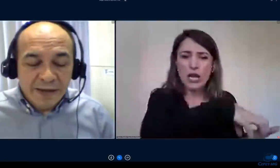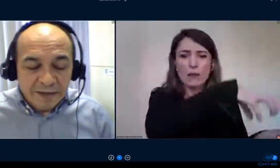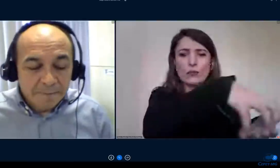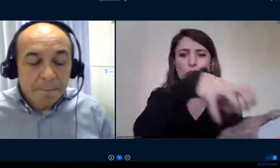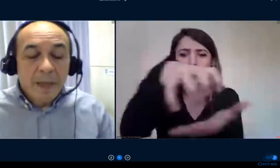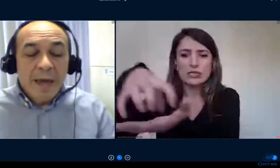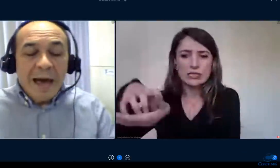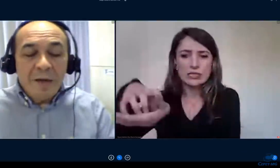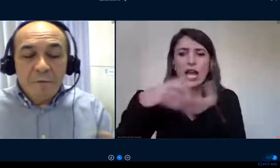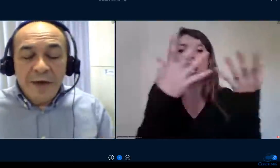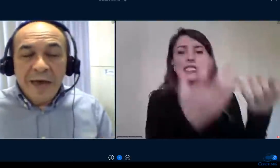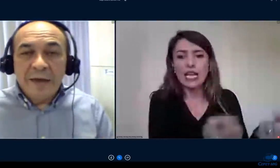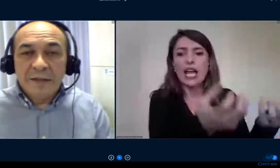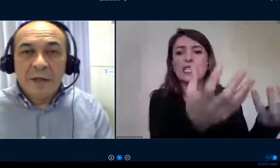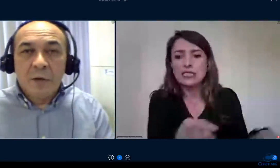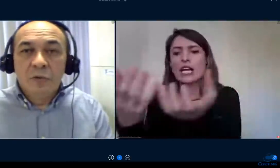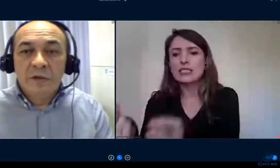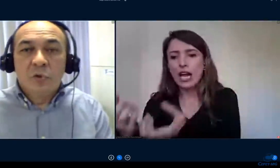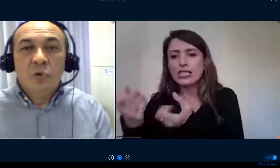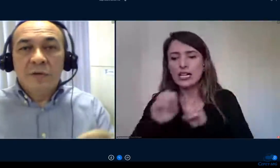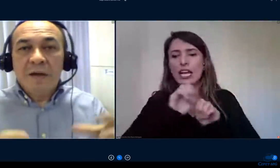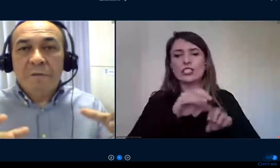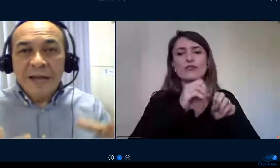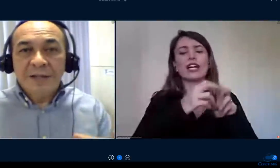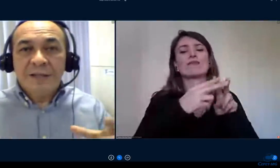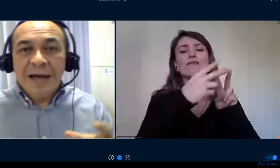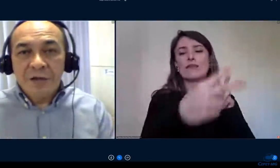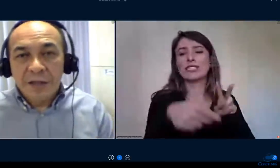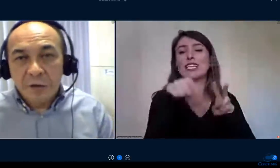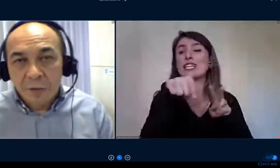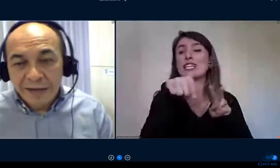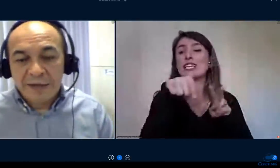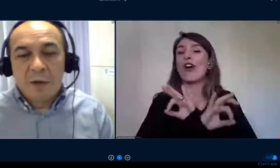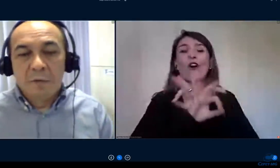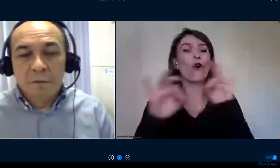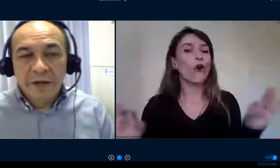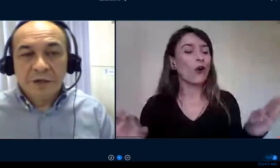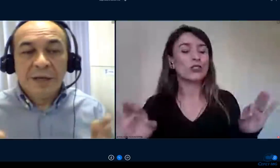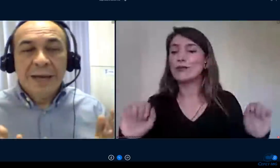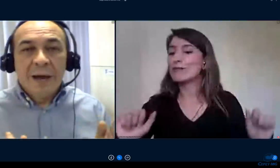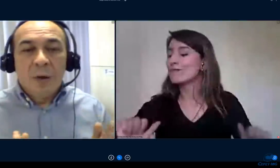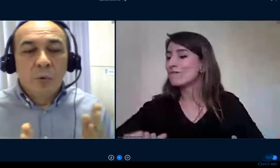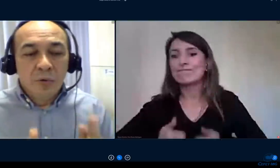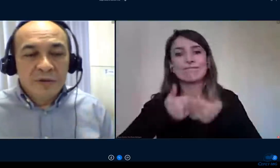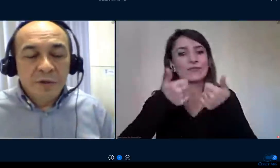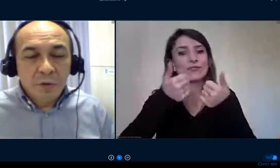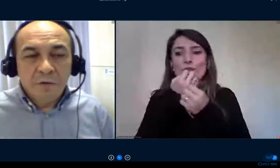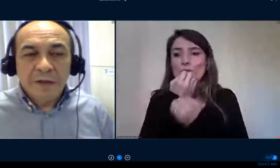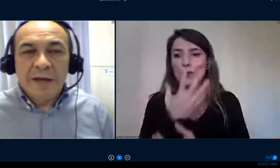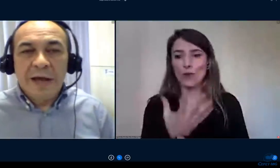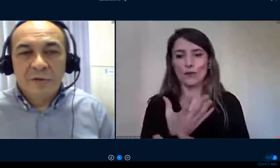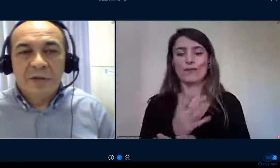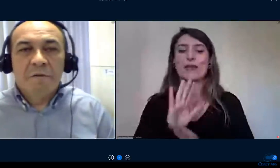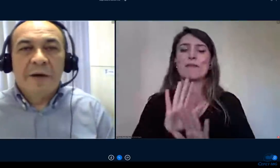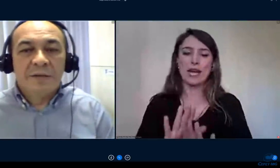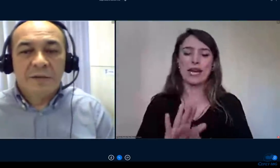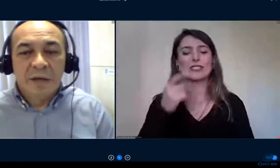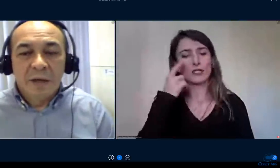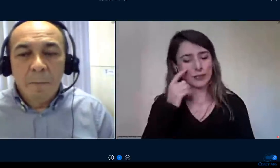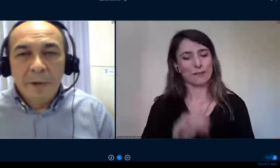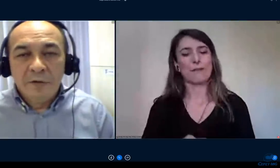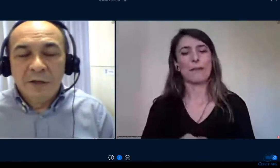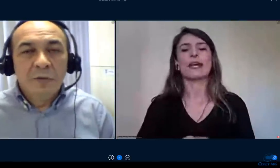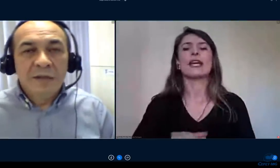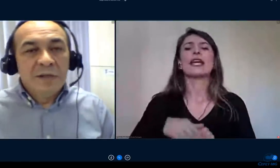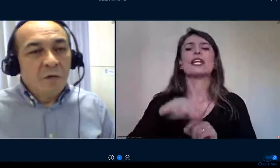presenciais. Aí vem a questão do discurso da fragilidade da educação. Veja, os institutos federais dos Cefetes